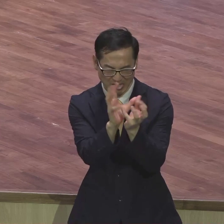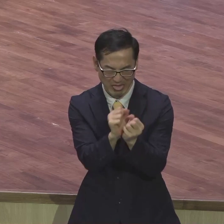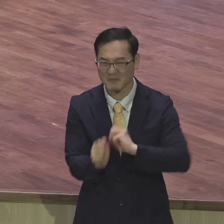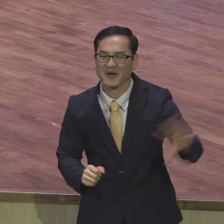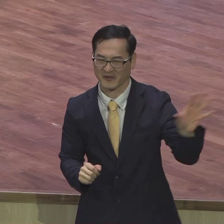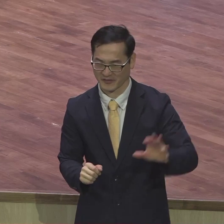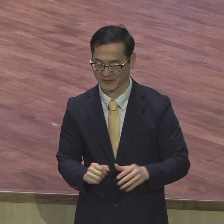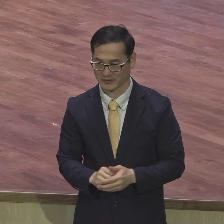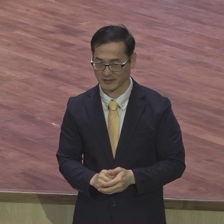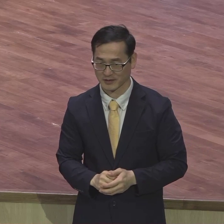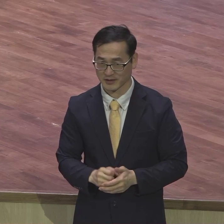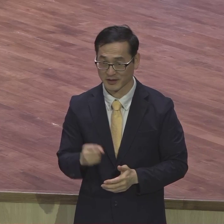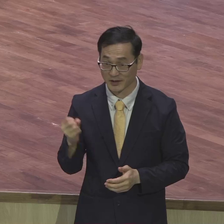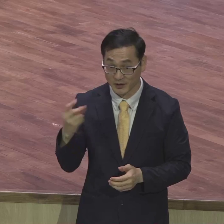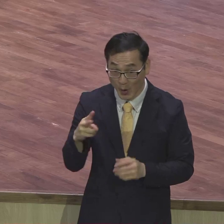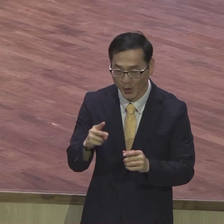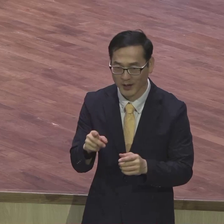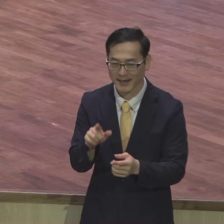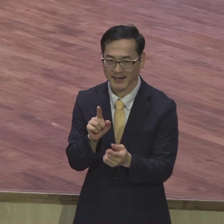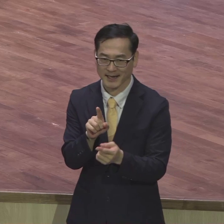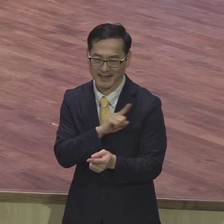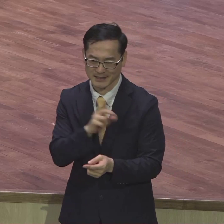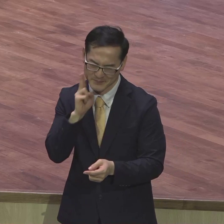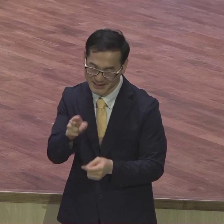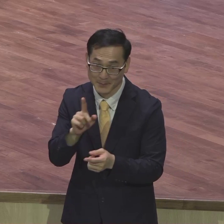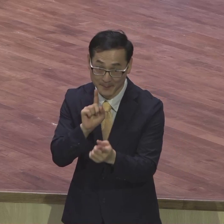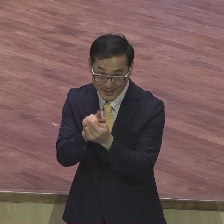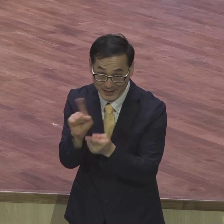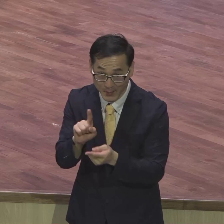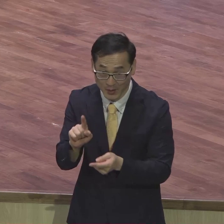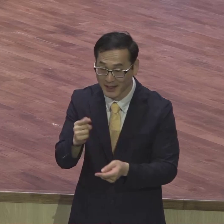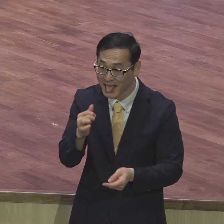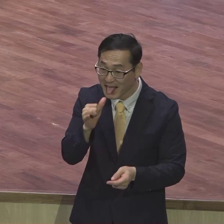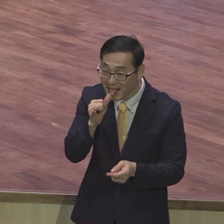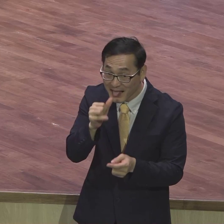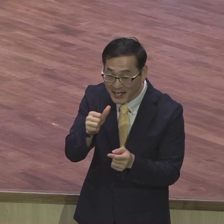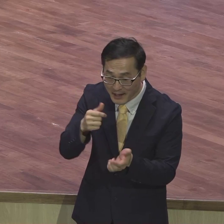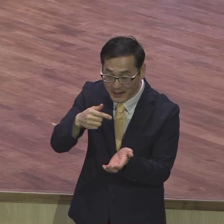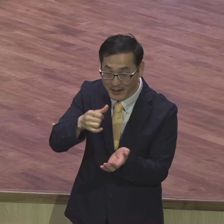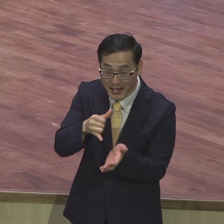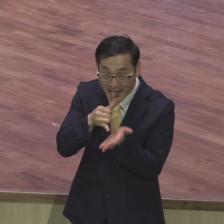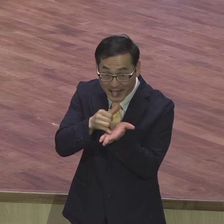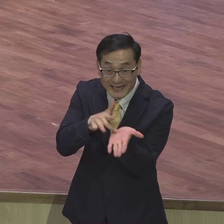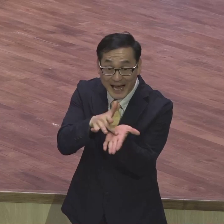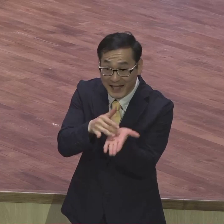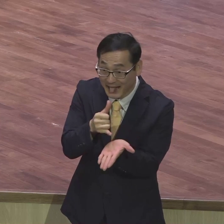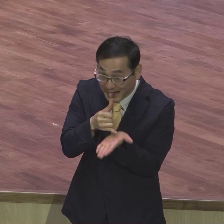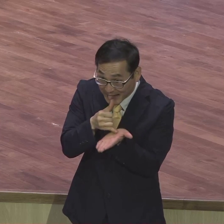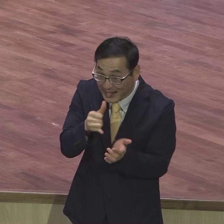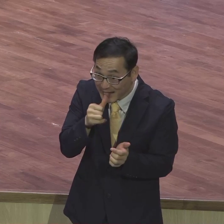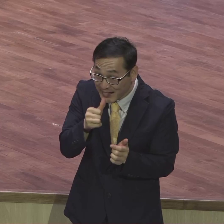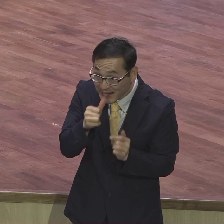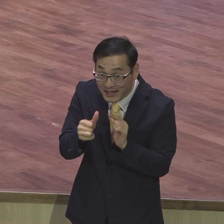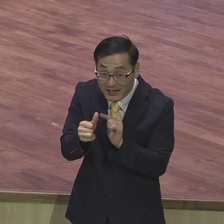만남이다. 힘이 있을 때는 간소하고 힘이 닿으면 던져버린다. 가장 시간이 아까운 만남은